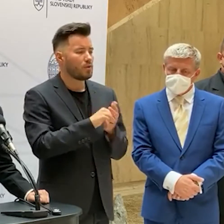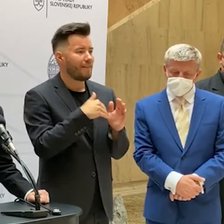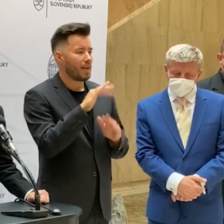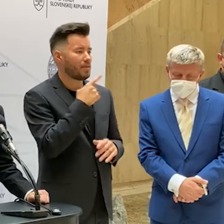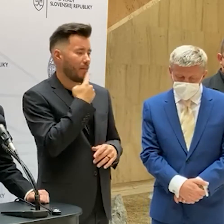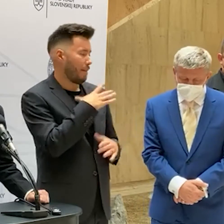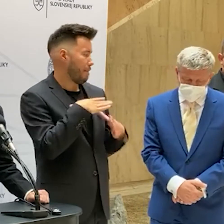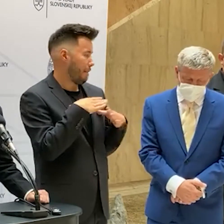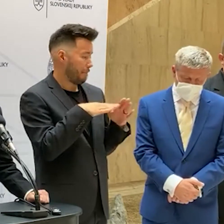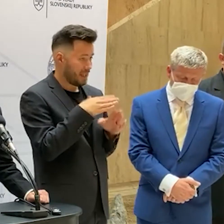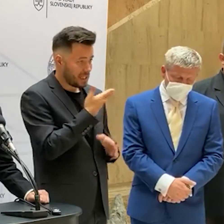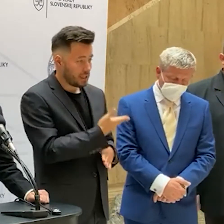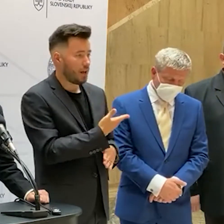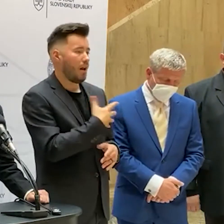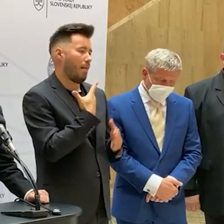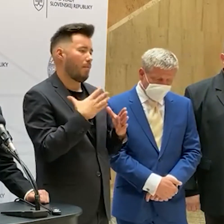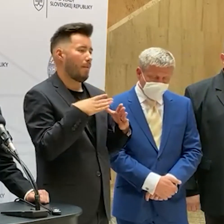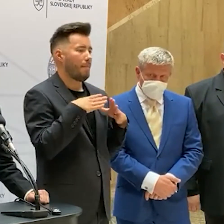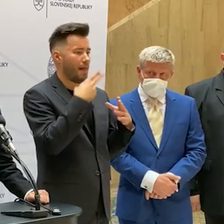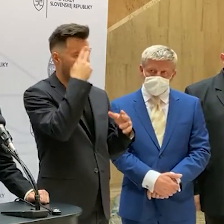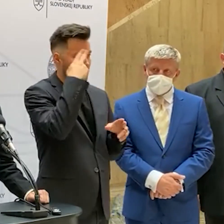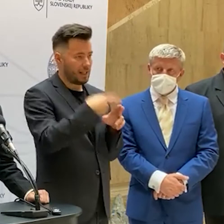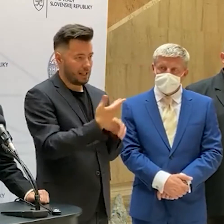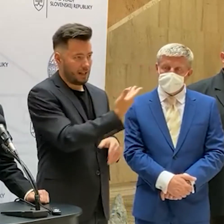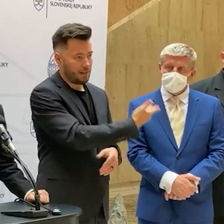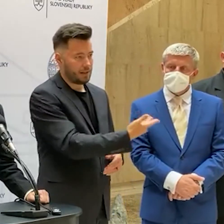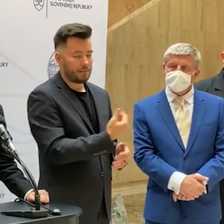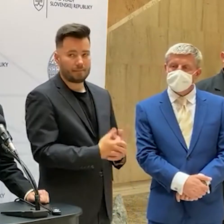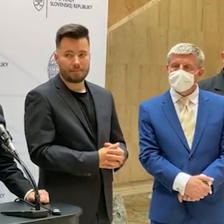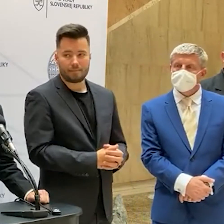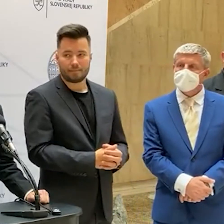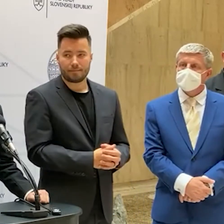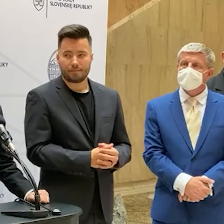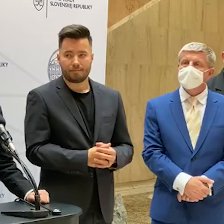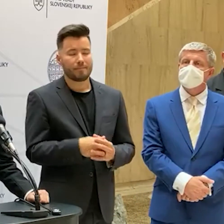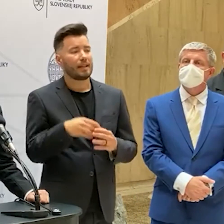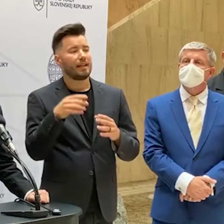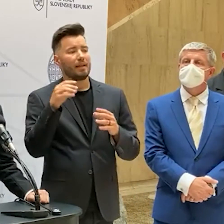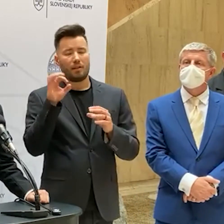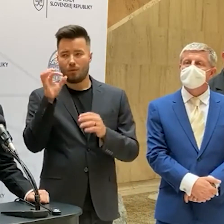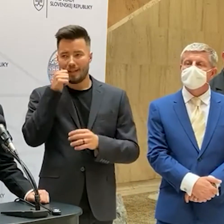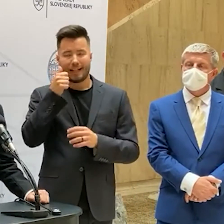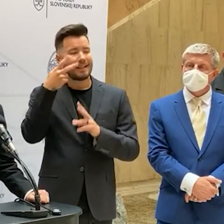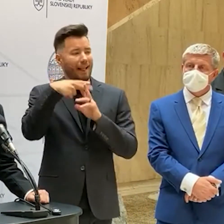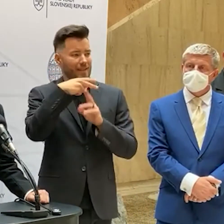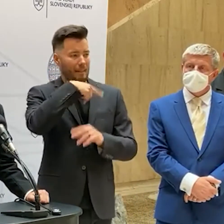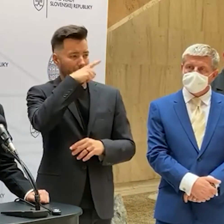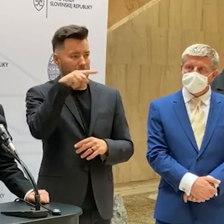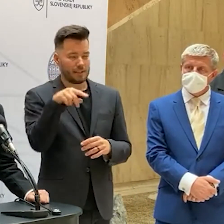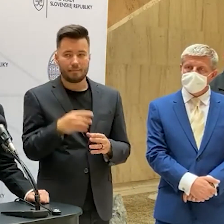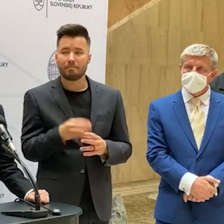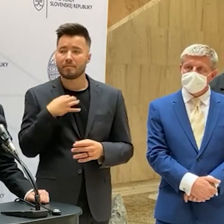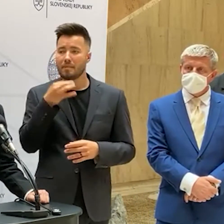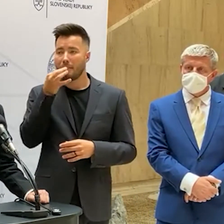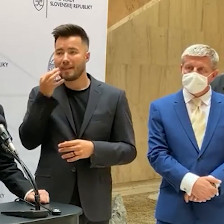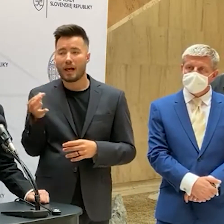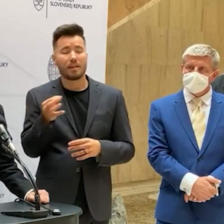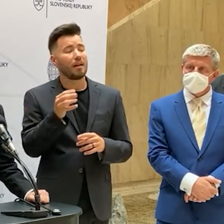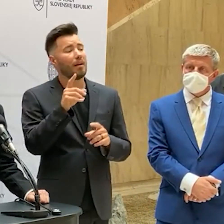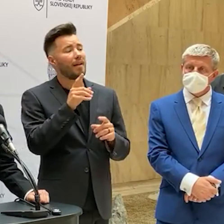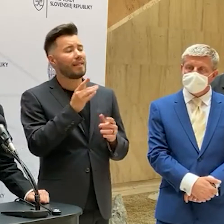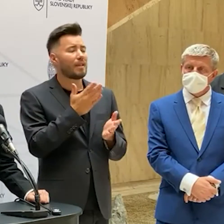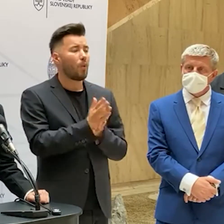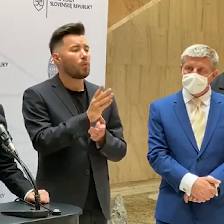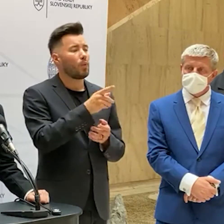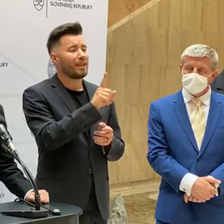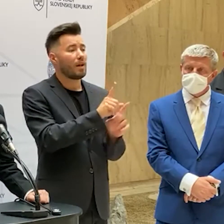pán minister zdravotníctva, alebo pán hlavný hygienik. Ondrej Čiková, Televízia Markize. Ja by som sa rada spýtala na to, či nebudú nejaké výnimky pre tých, ktorí majú vážne